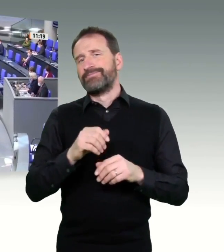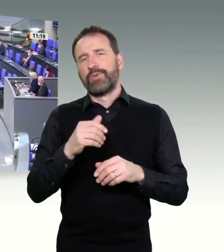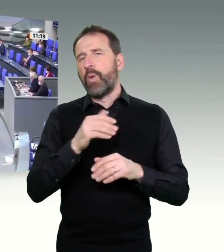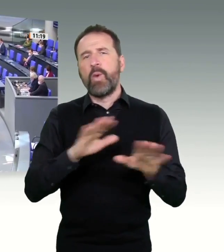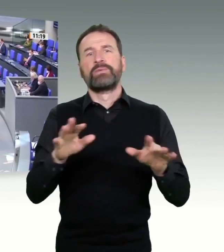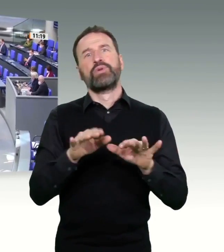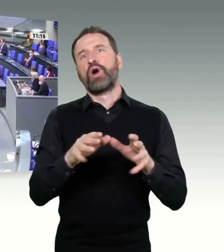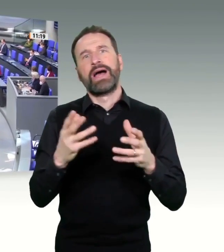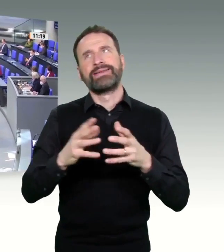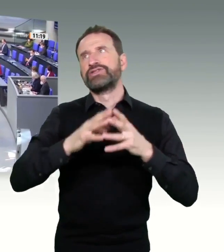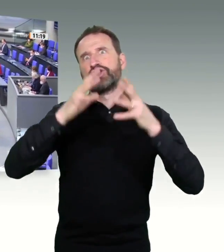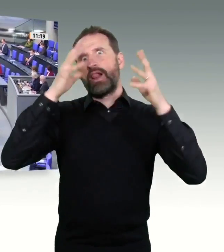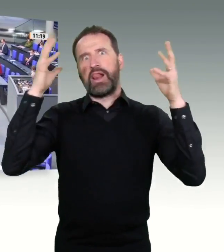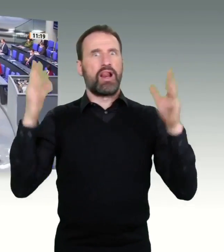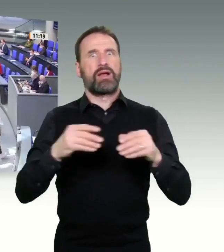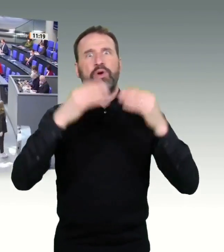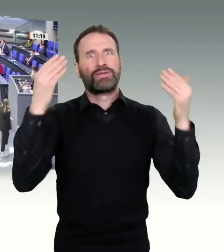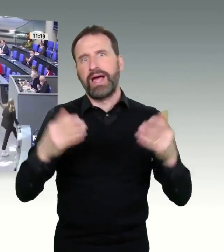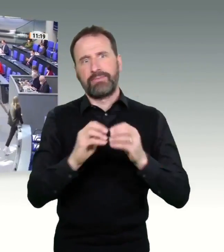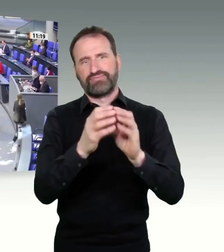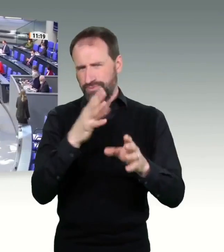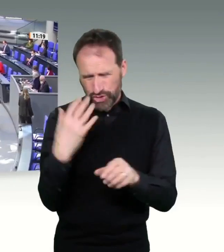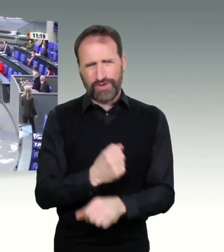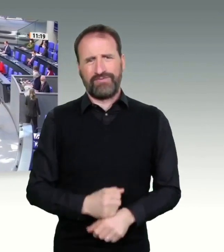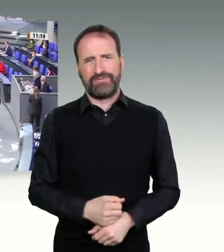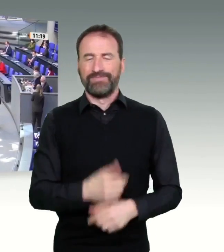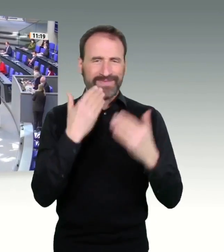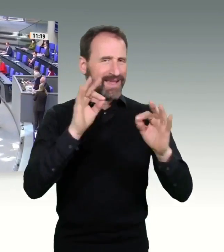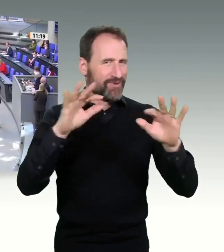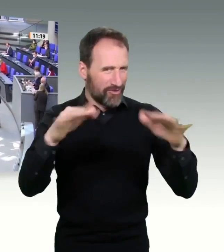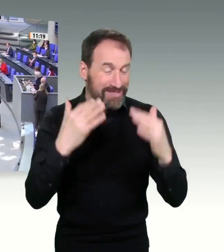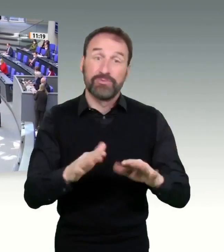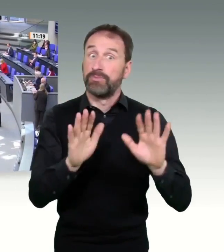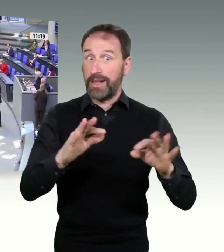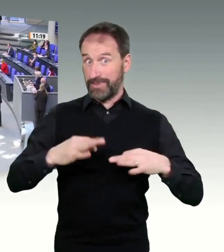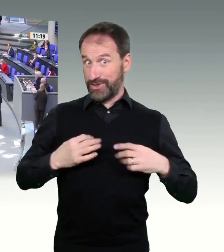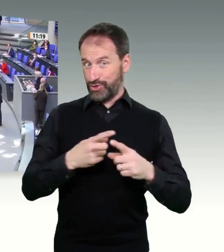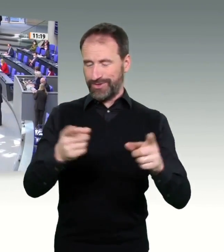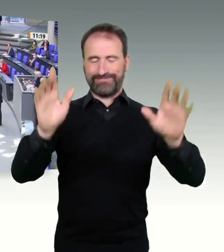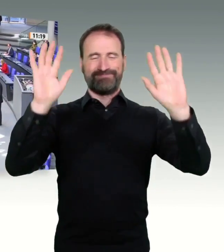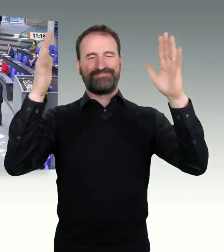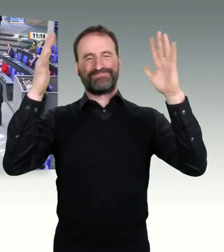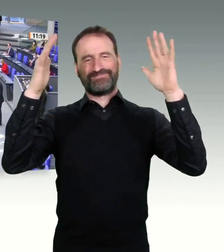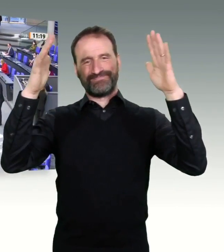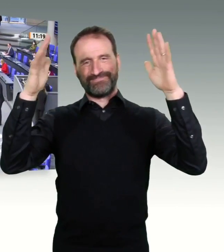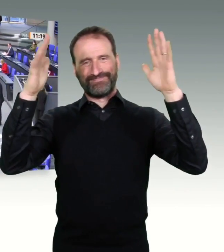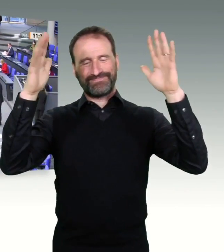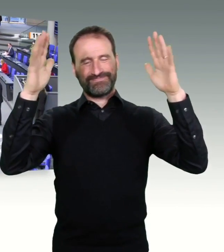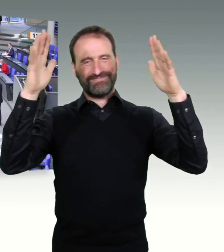Verehrte Präsidentin! Meine Damen und Herren! Vor zweieinhalb Monaten hat der Bundesminister Spahn zu